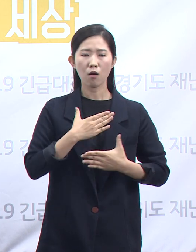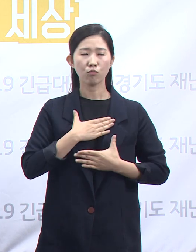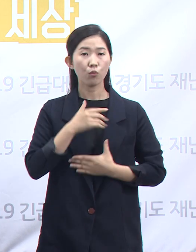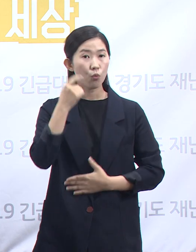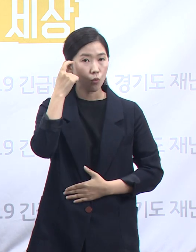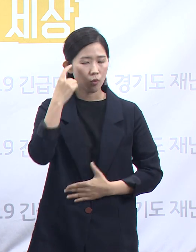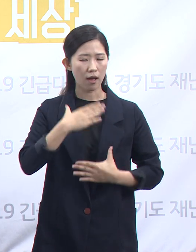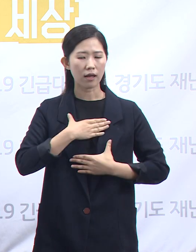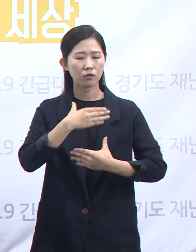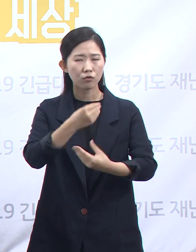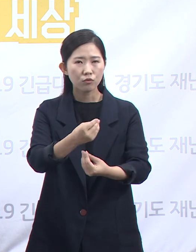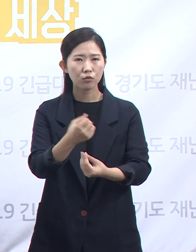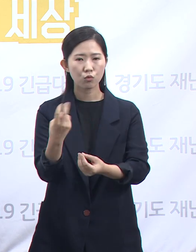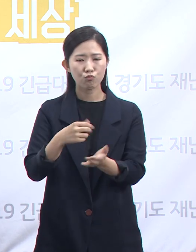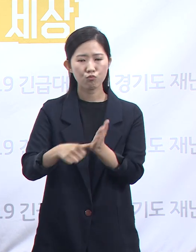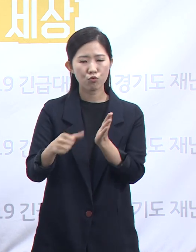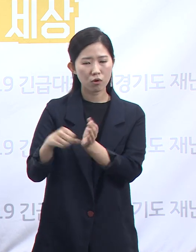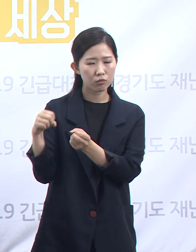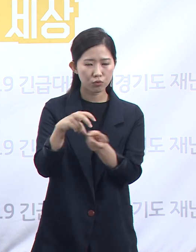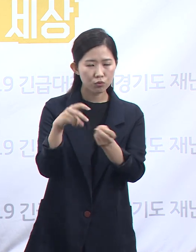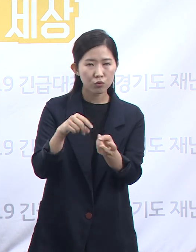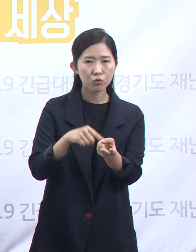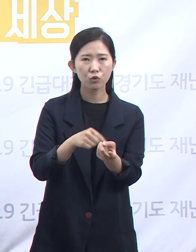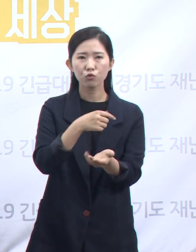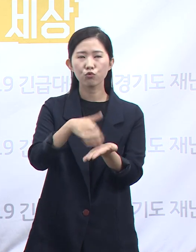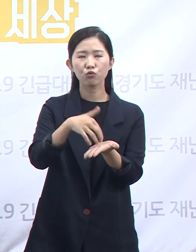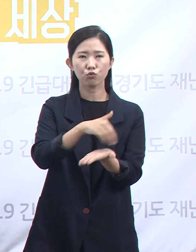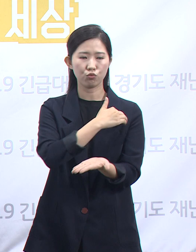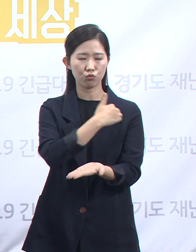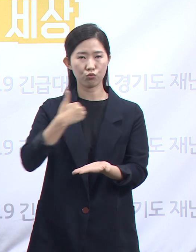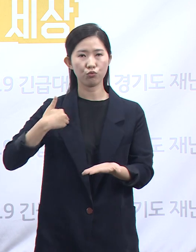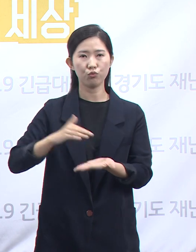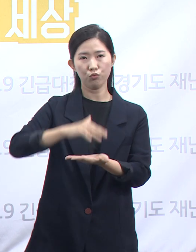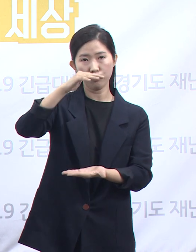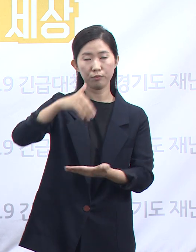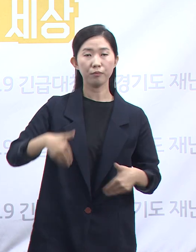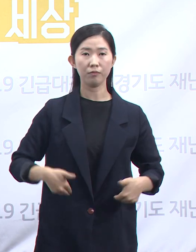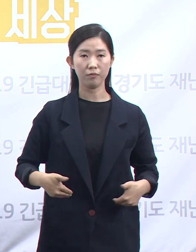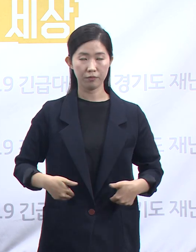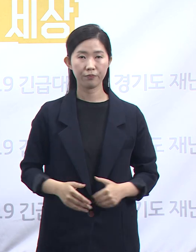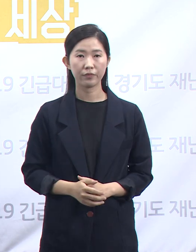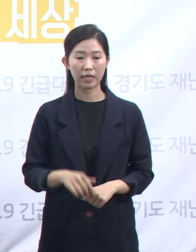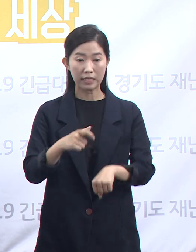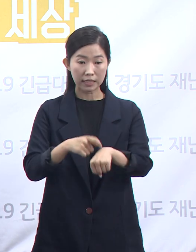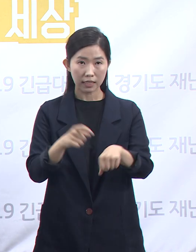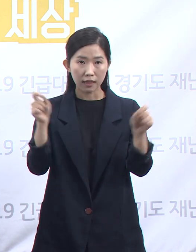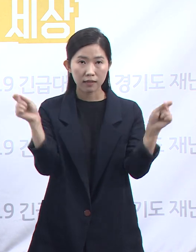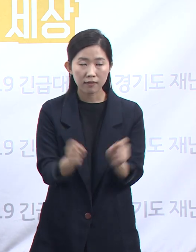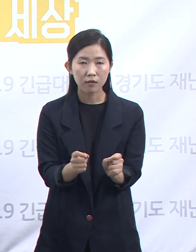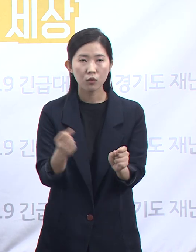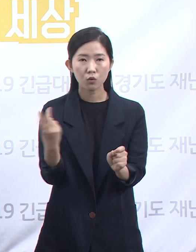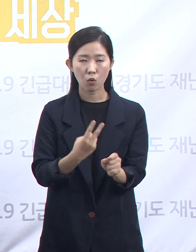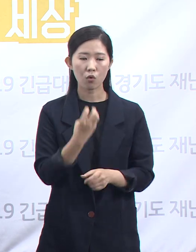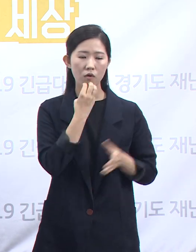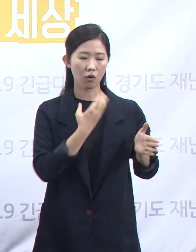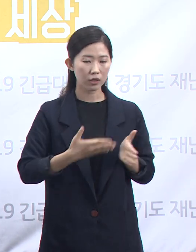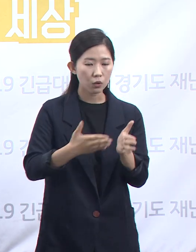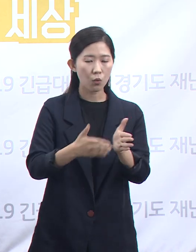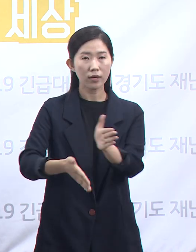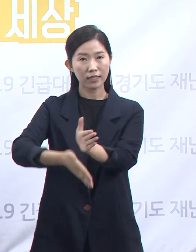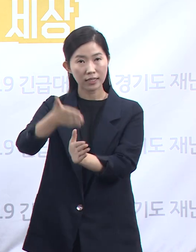반드시 필요합니다. 입찰 과정에서 소외되는 기간을 단축하고 도와 시군의 공동구매 기능도